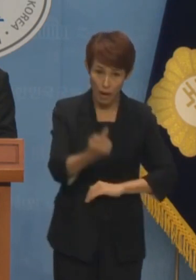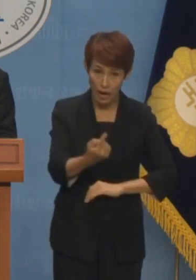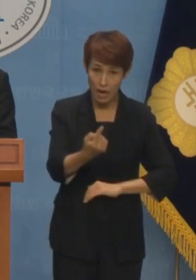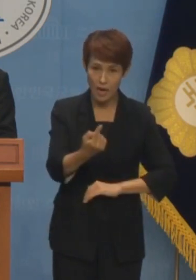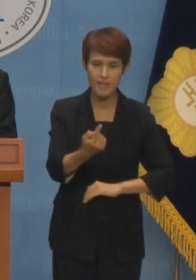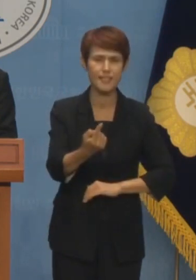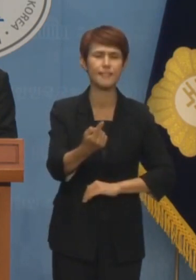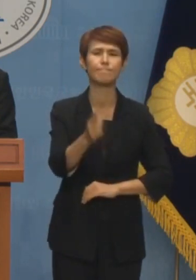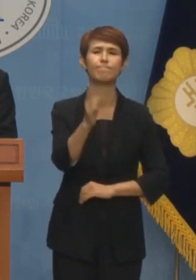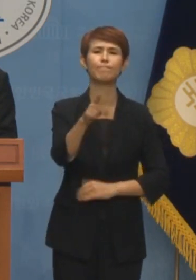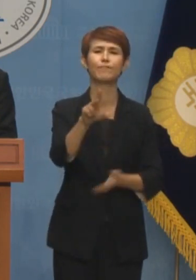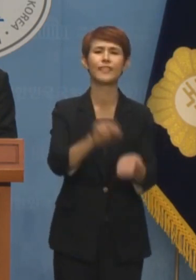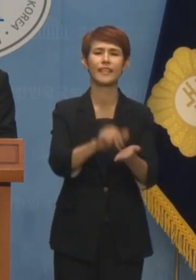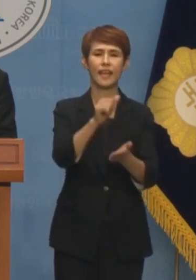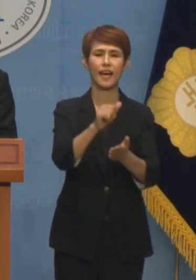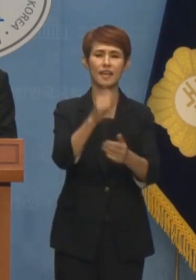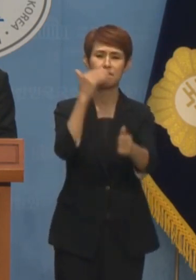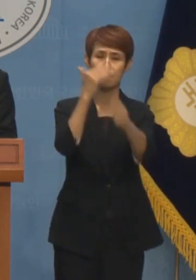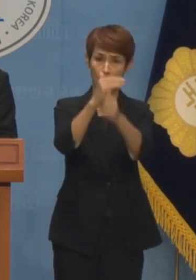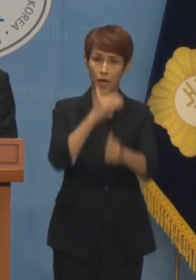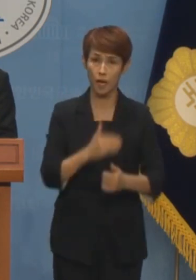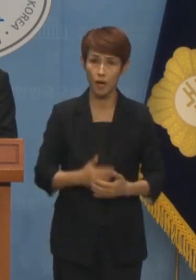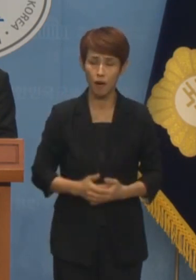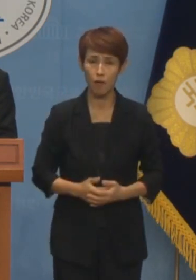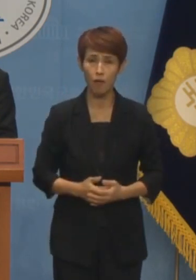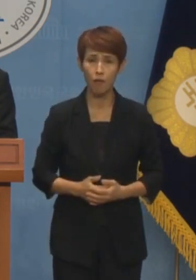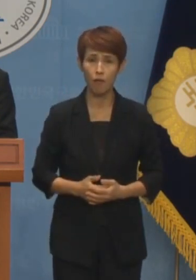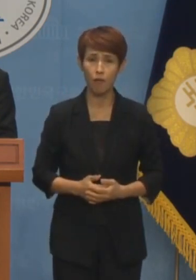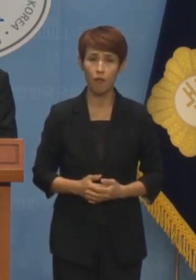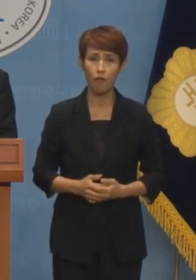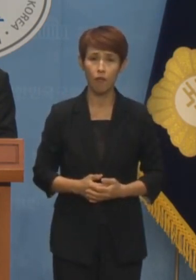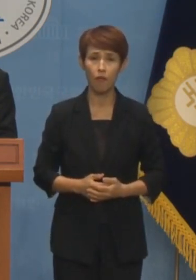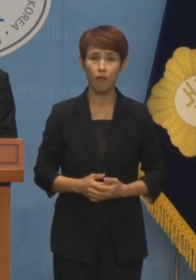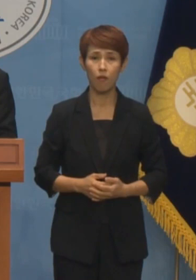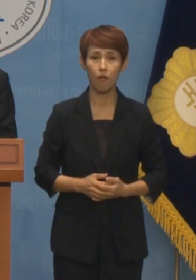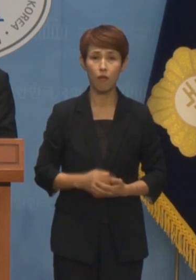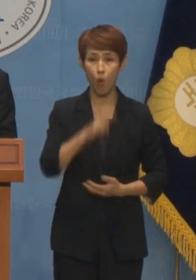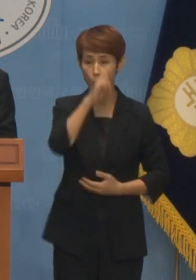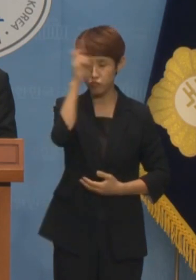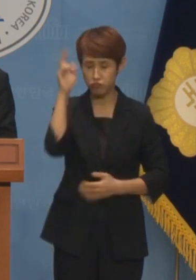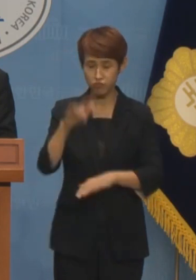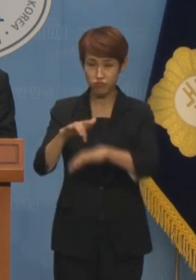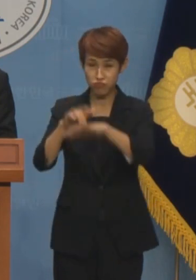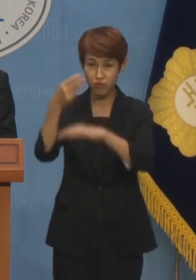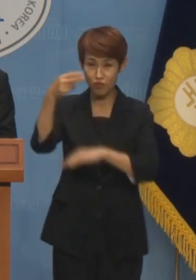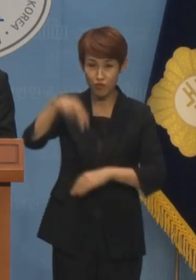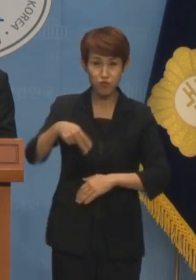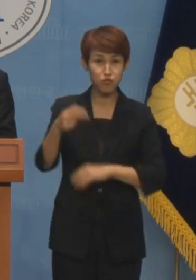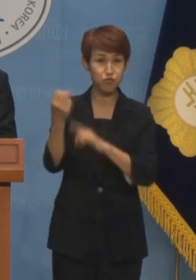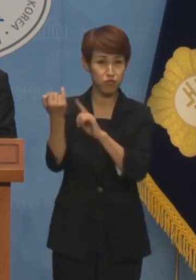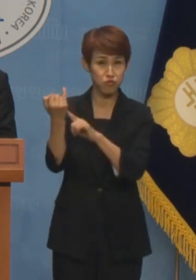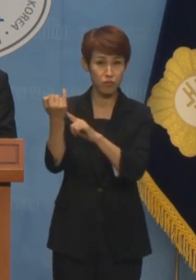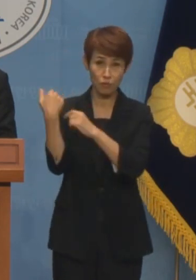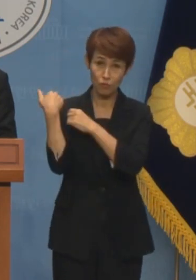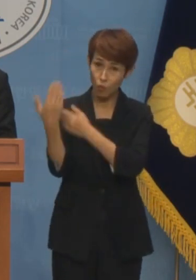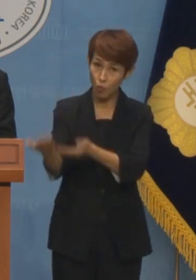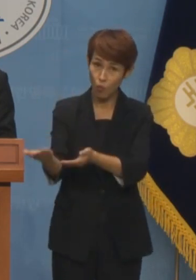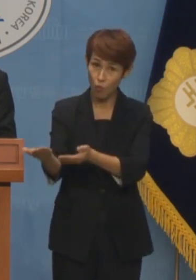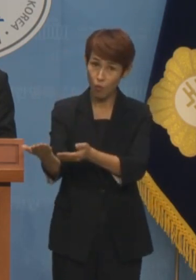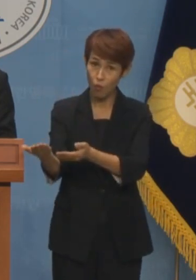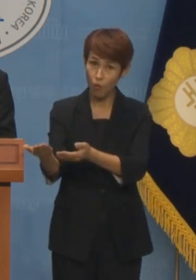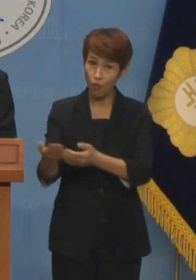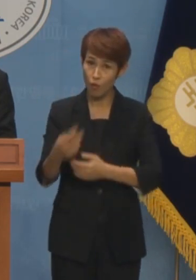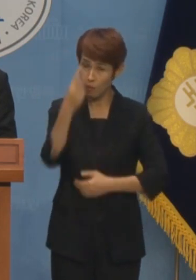근태를 트집잡아 해촉했습니다. 그런데 오후면 사라진다는 류 위원장은 두고만 볼 셈입니까?